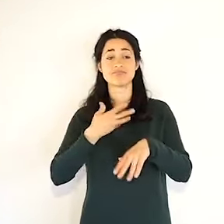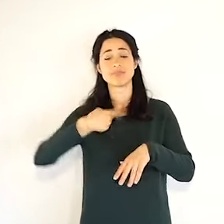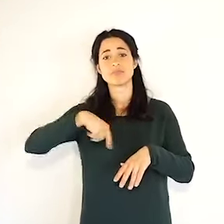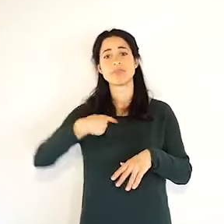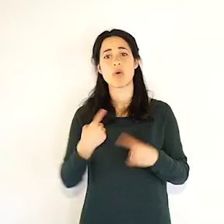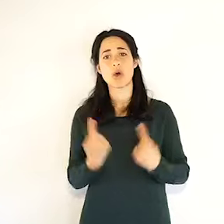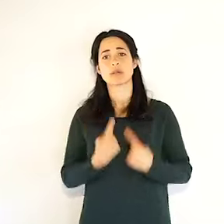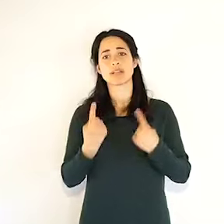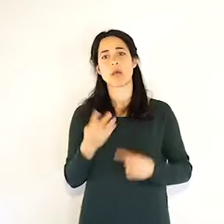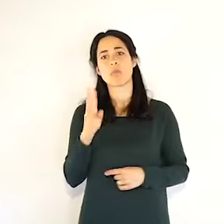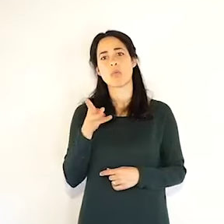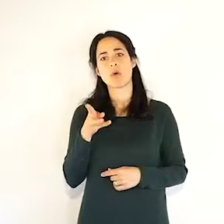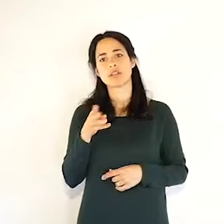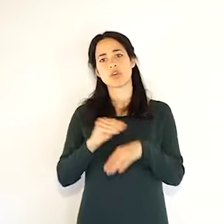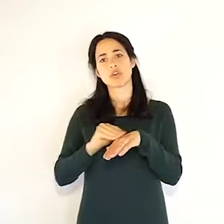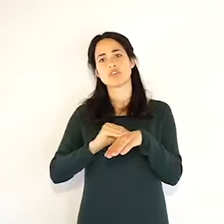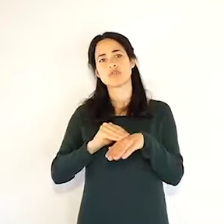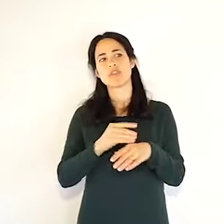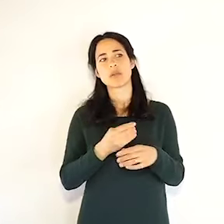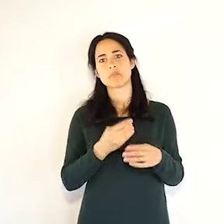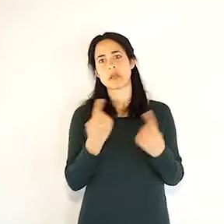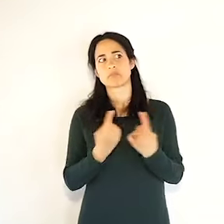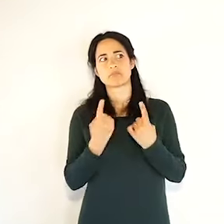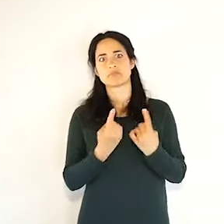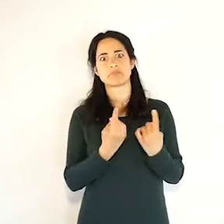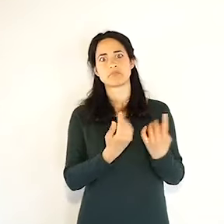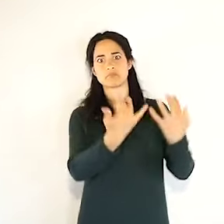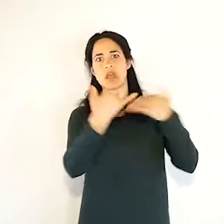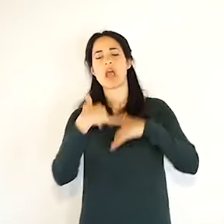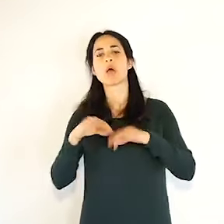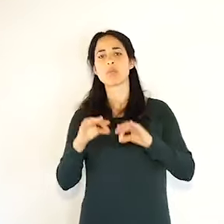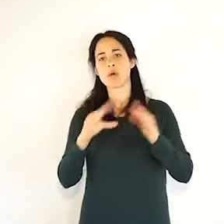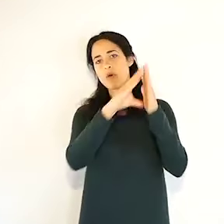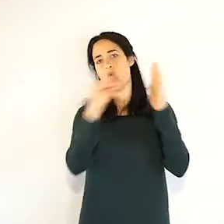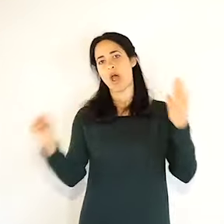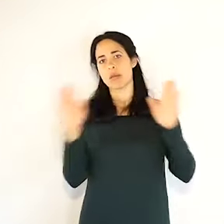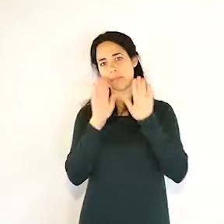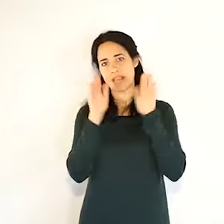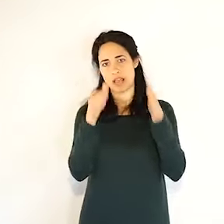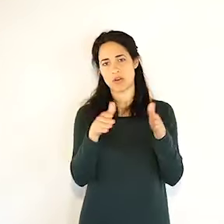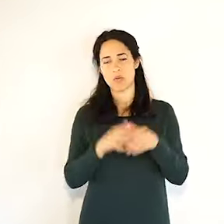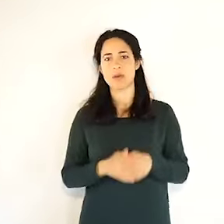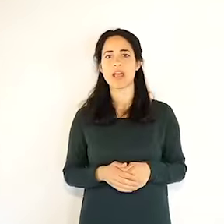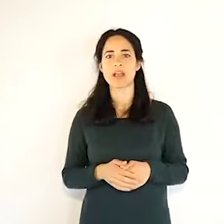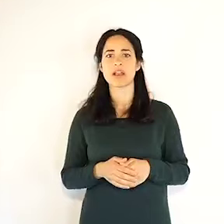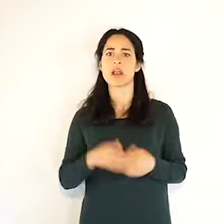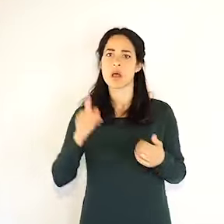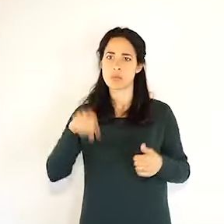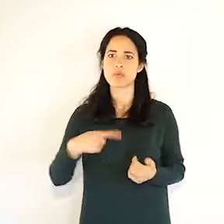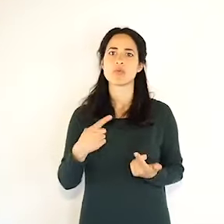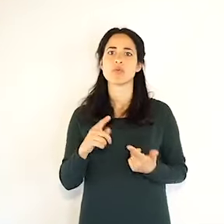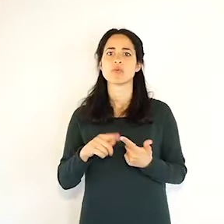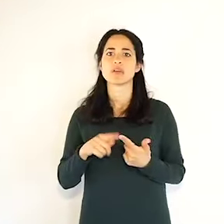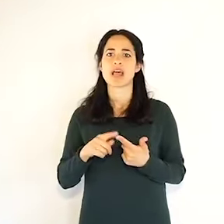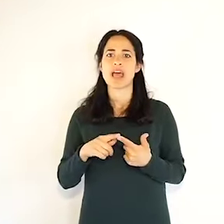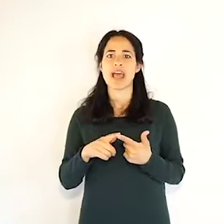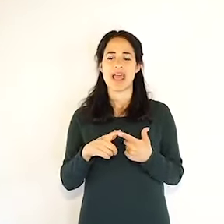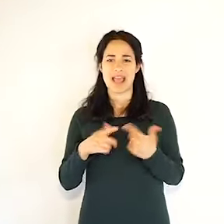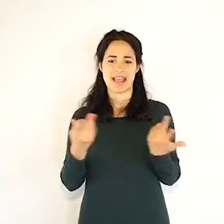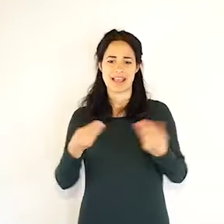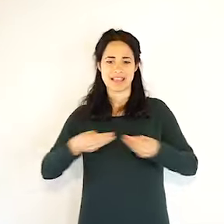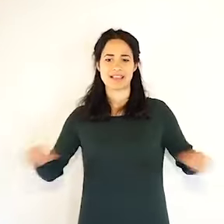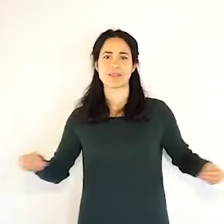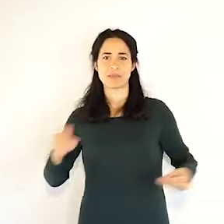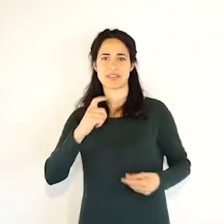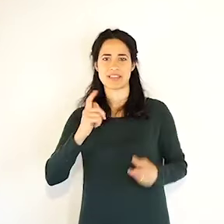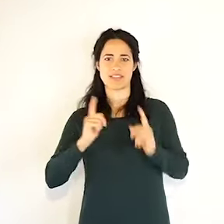distribuiti dall'Agenzia Nazionale della Protezione Civile a quella regionale 10 ventilatori polmonari per